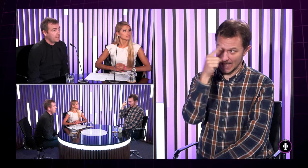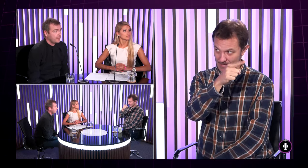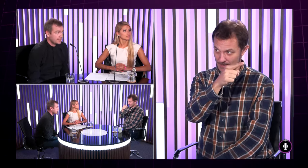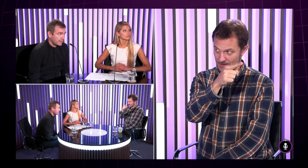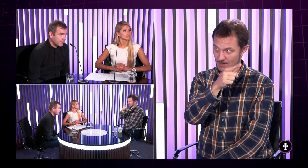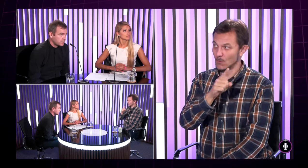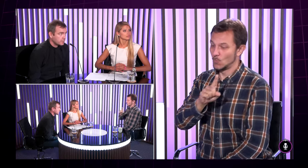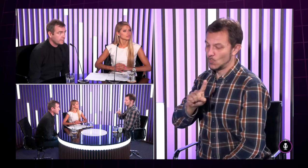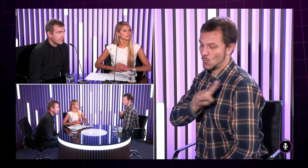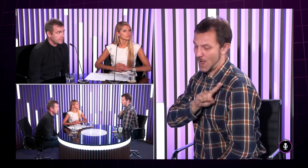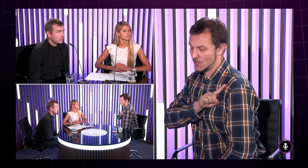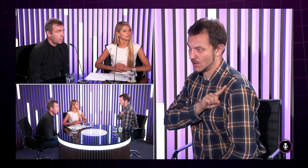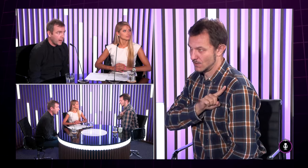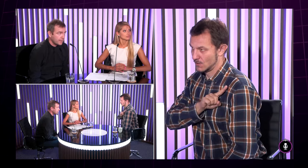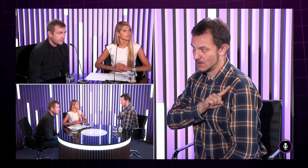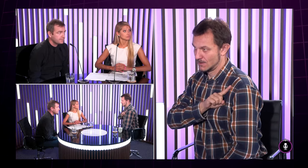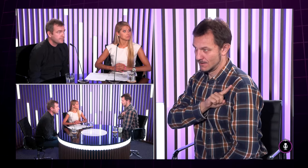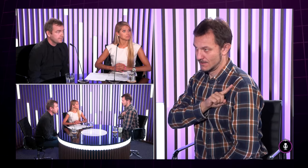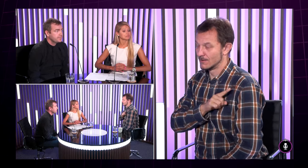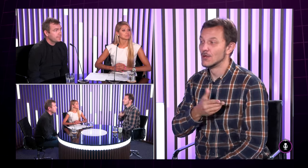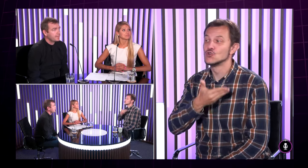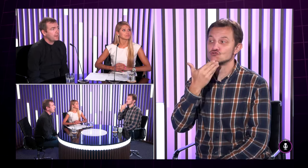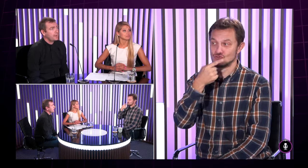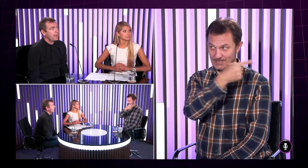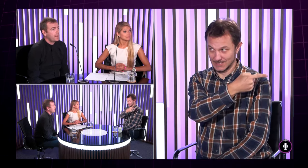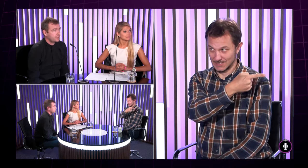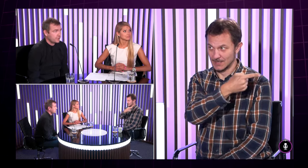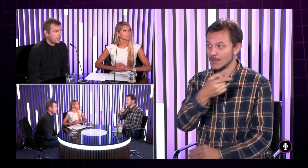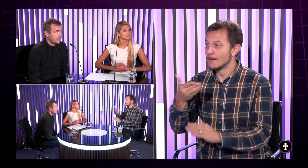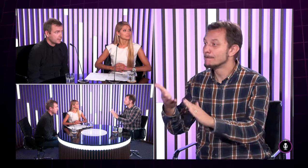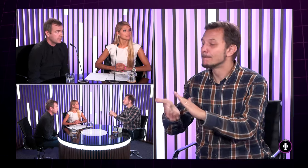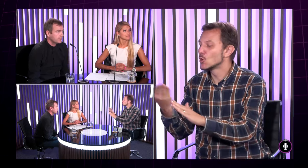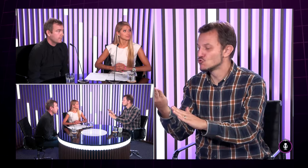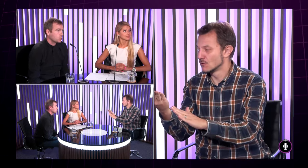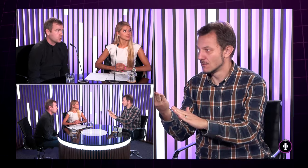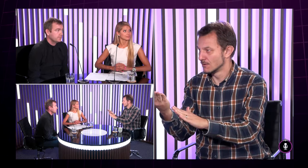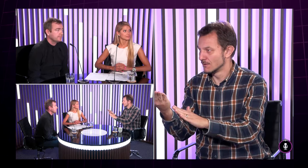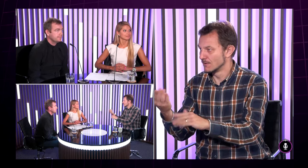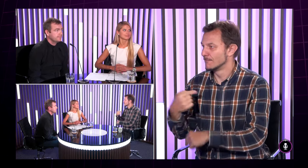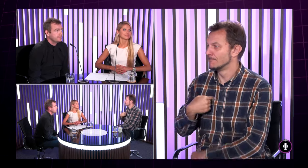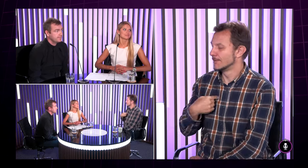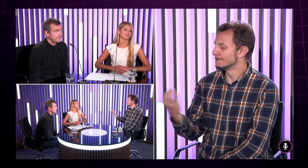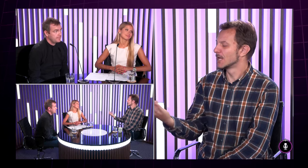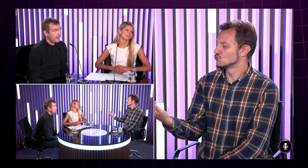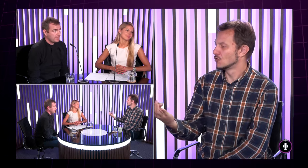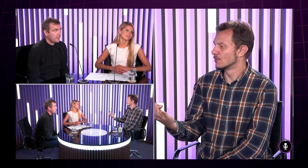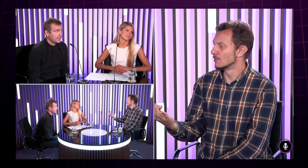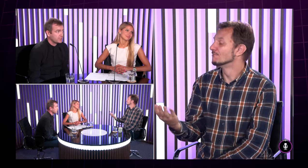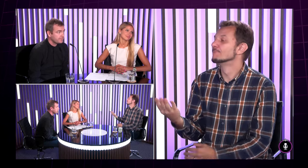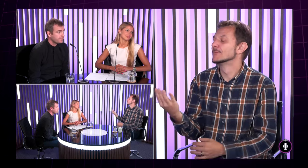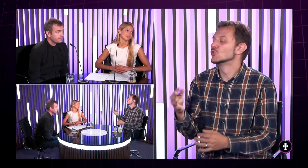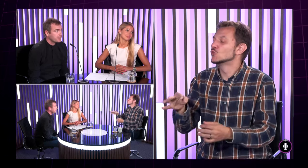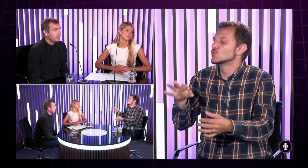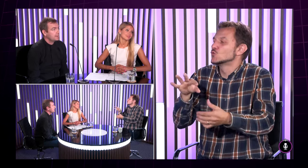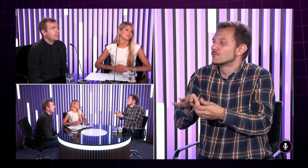Veľká Británia, posunkový jazyk, why? A v Čechách, proč? A my máme